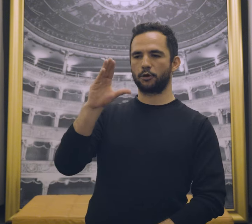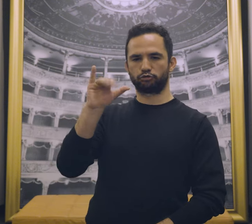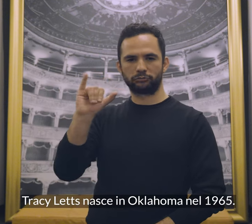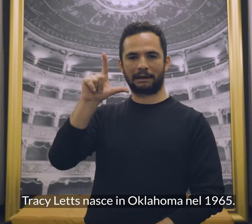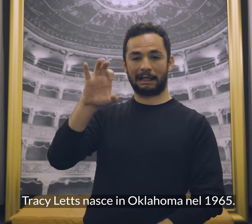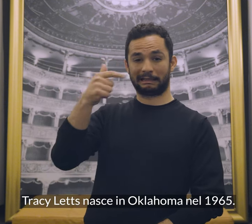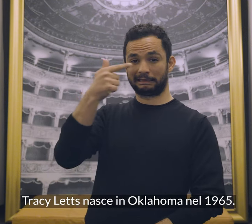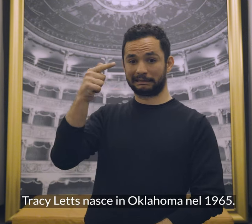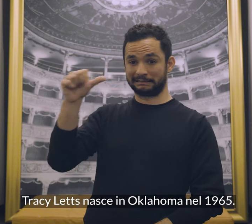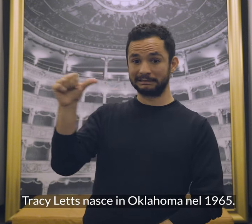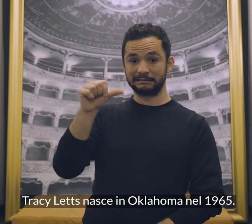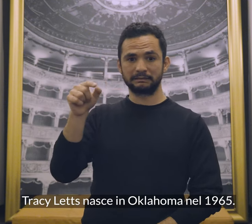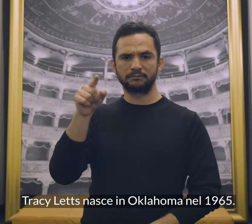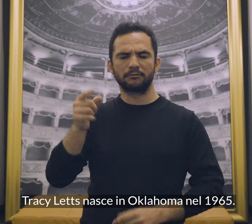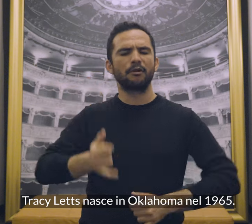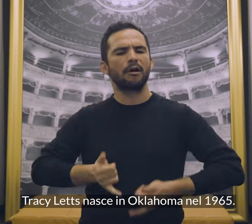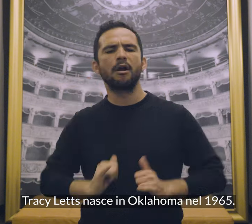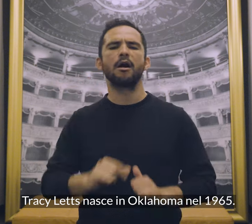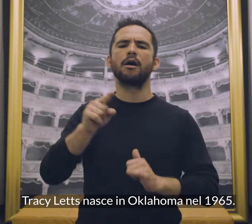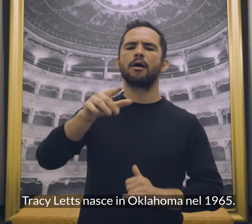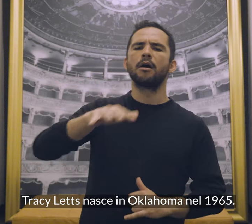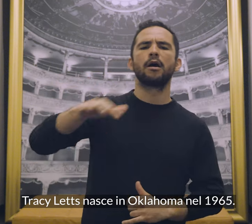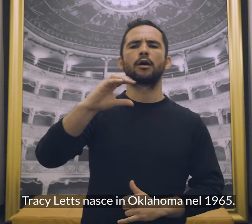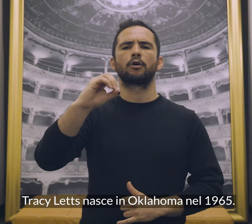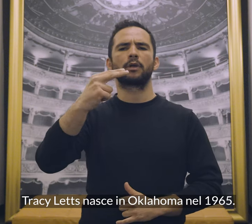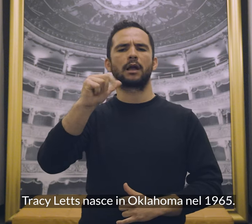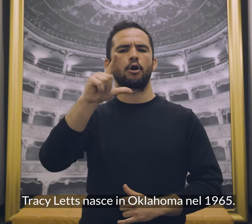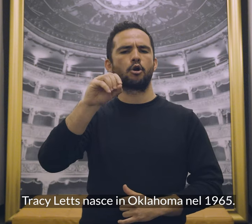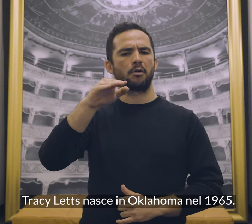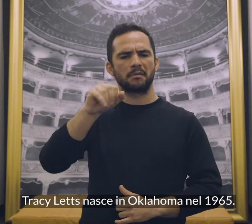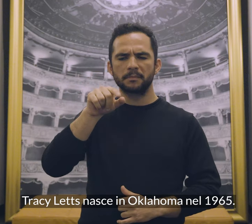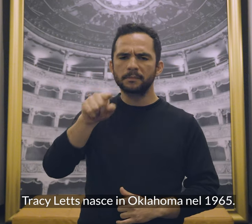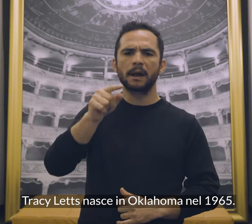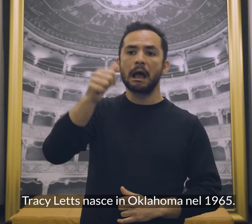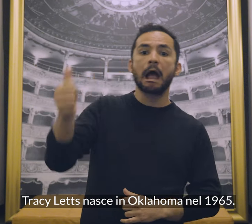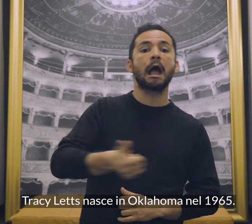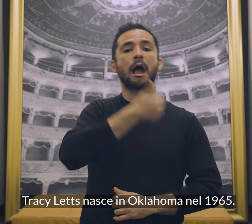Tracy Letts nasce in Oklahoma nel 1965.